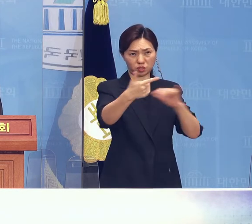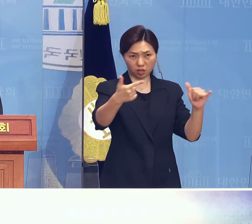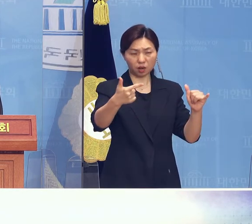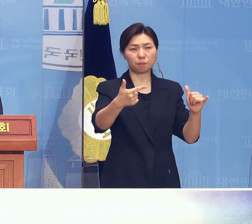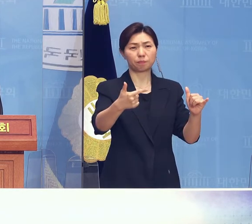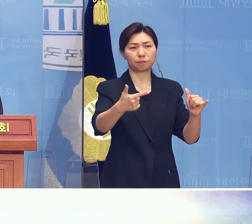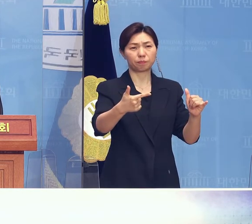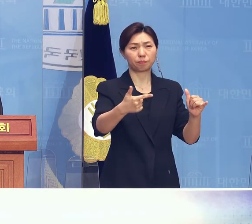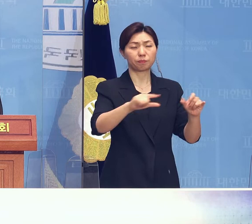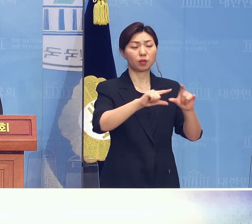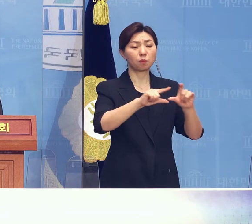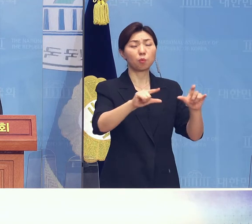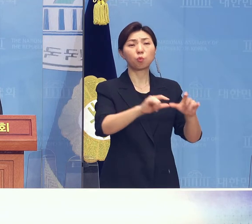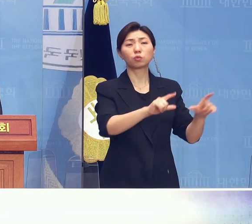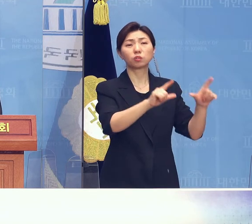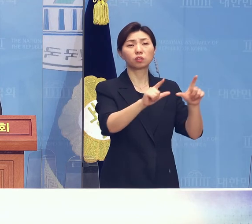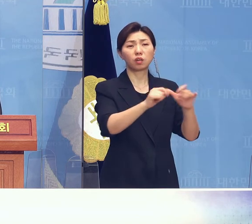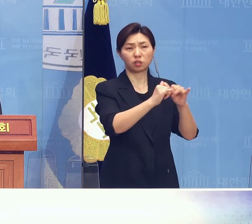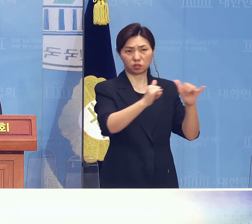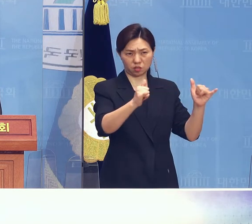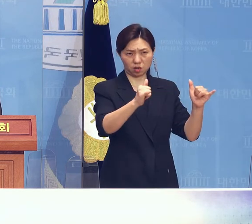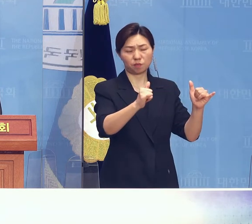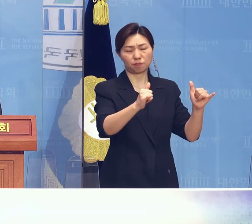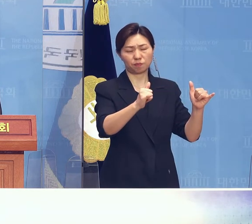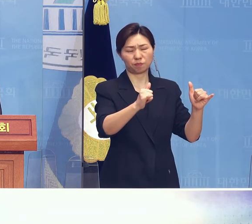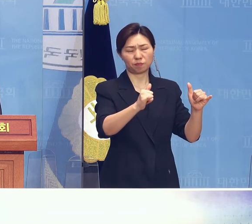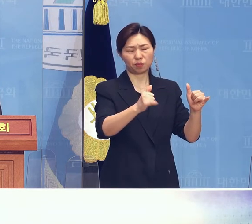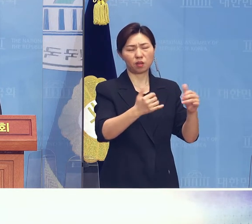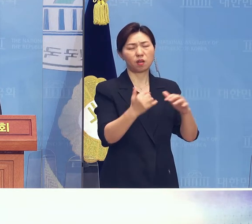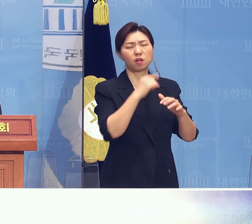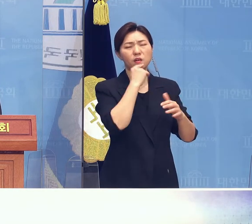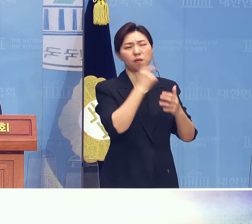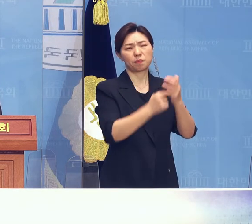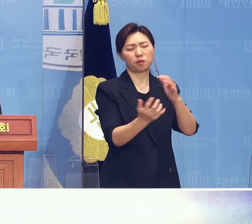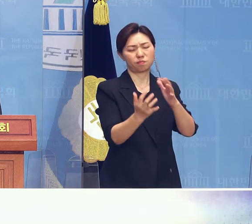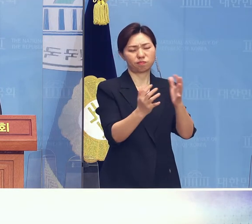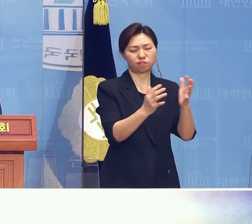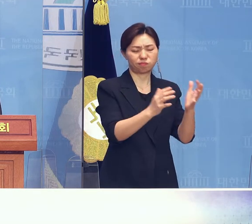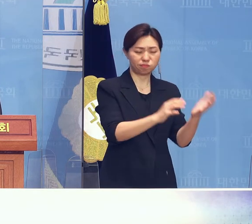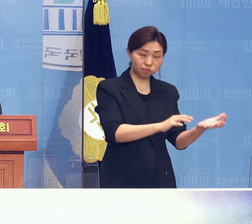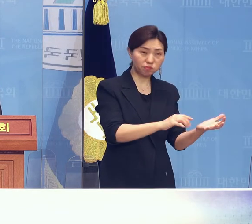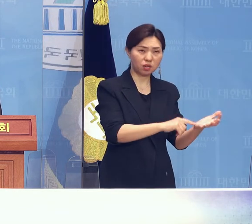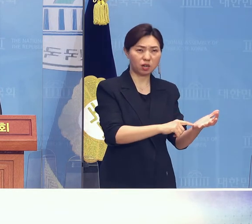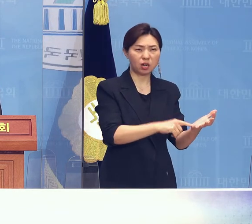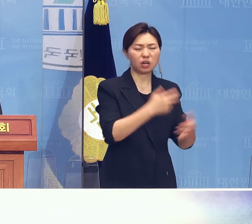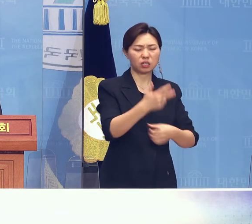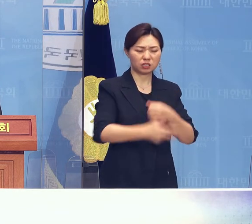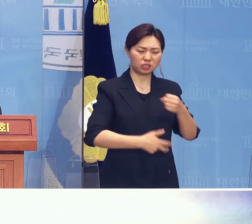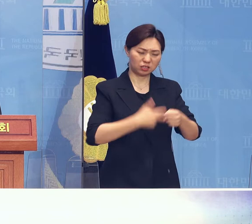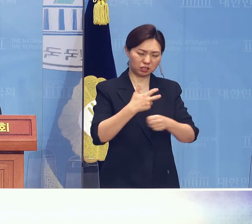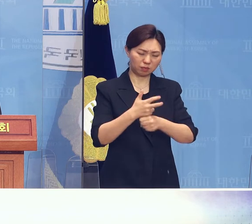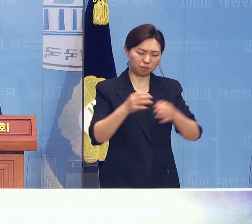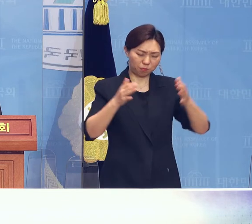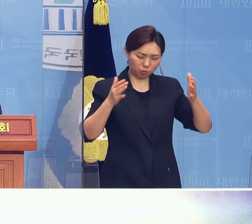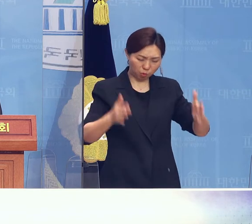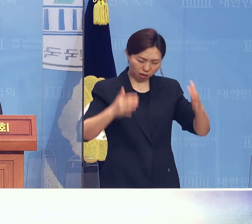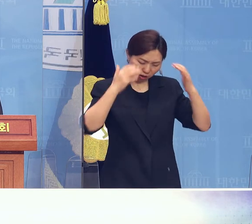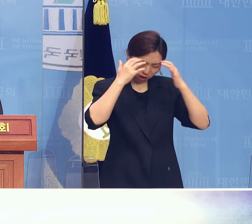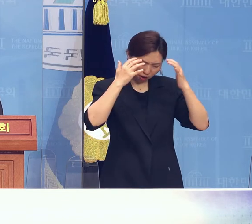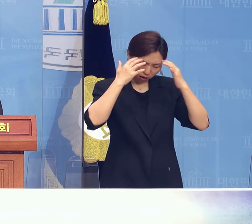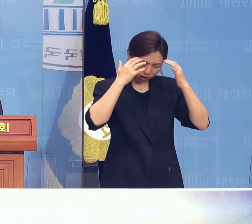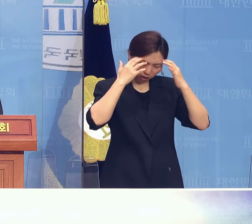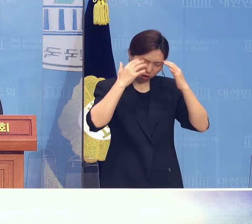당한 노블리 사건 피해자들로 70여 년의 고통과 사안을 내란한지